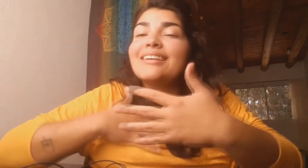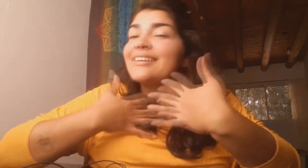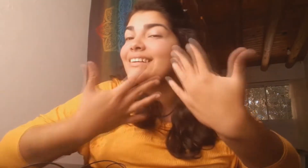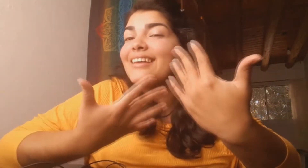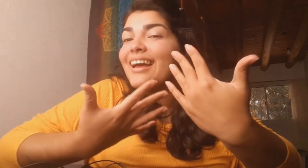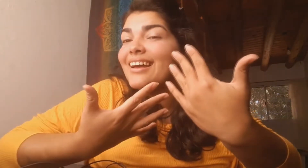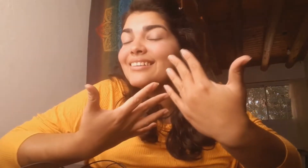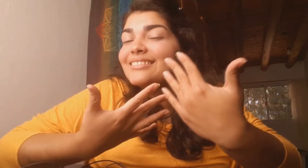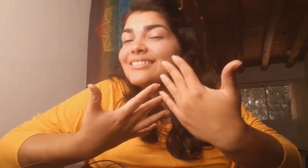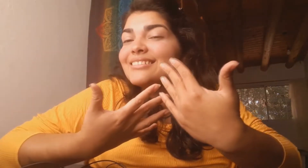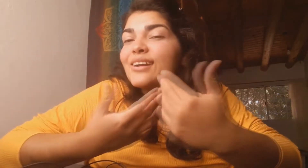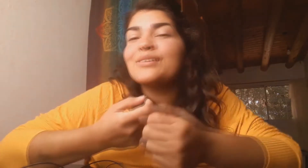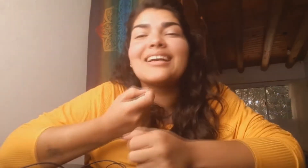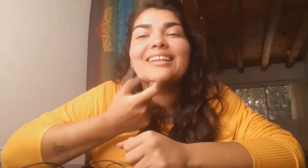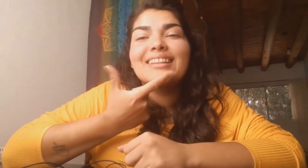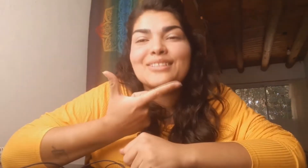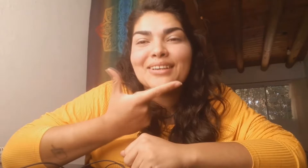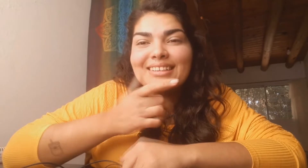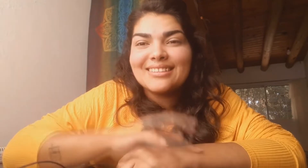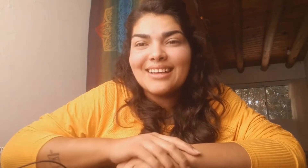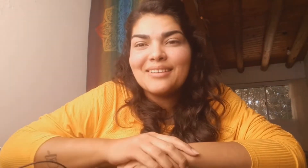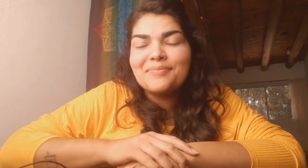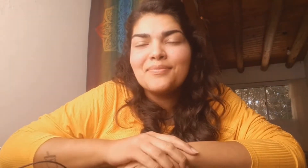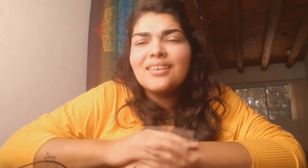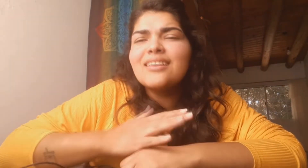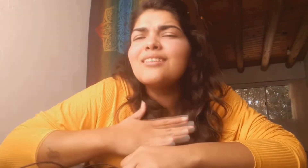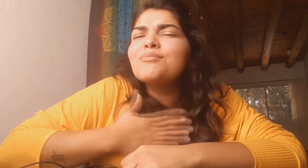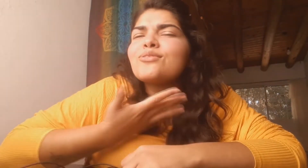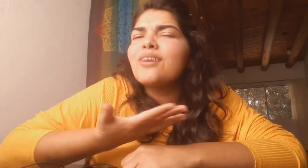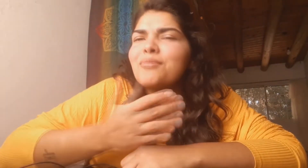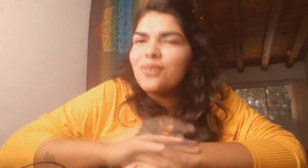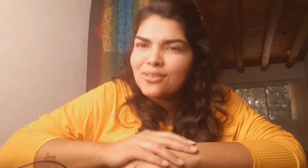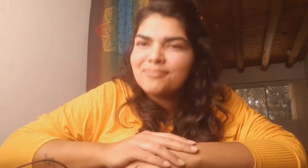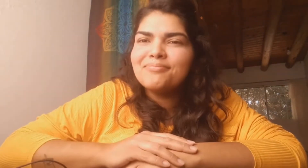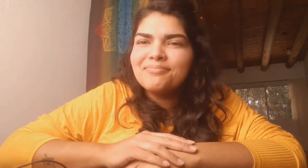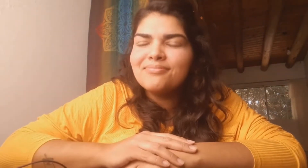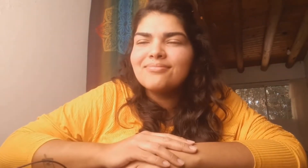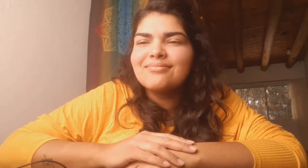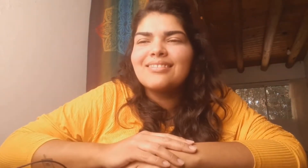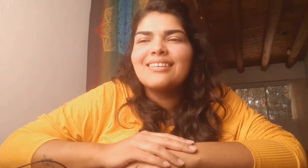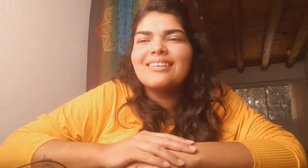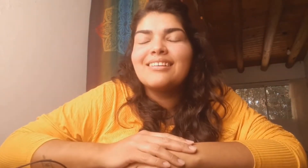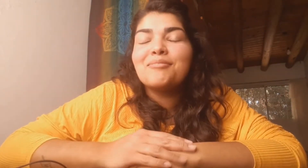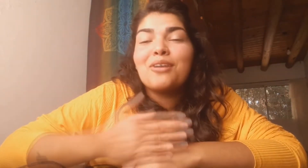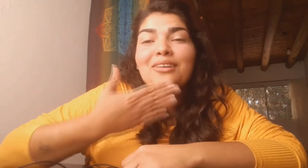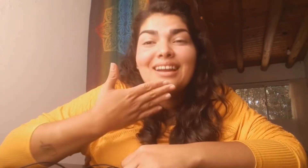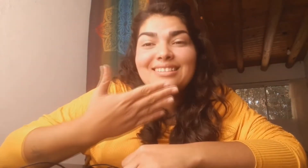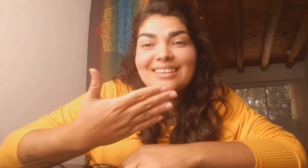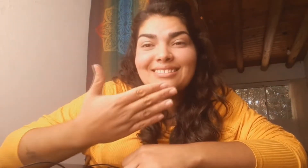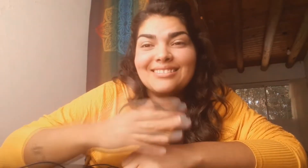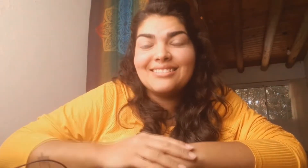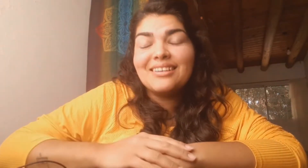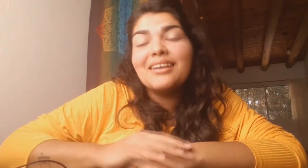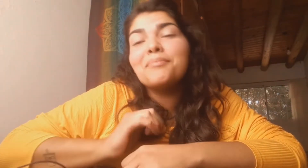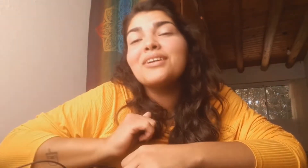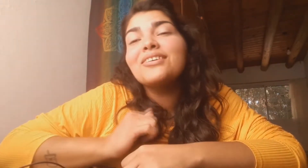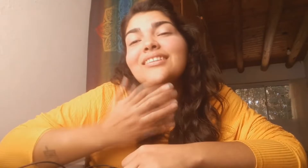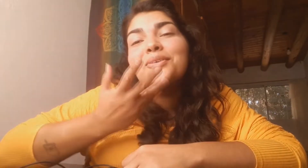alegría de una linda cherniza. Y mucho amor. Bueno, gracias. Espero que te